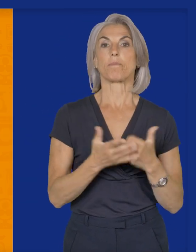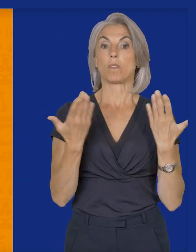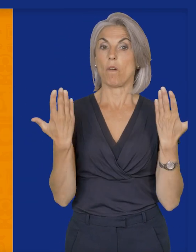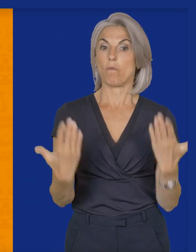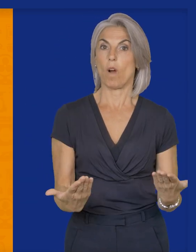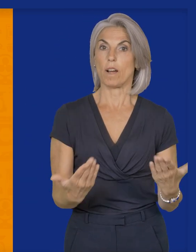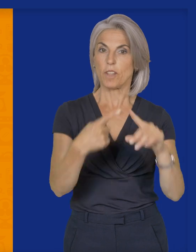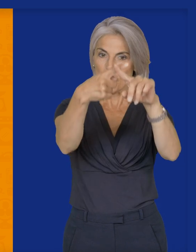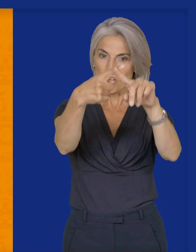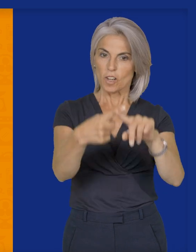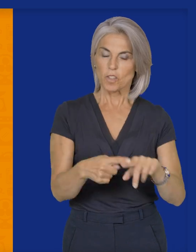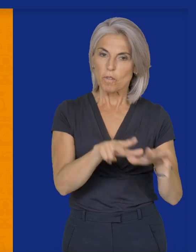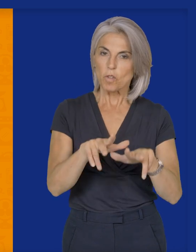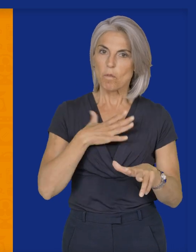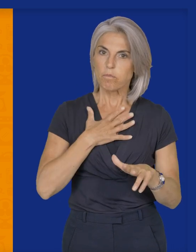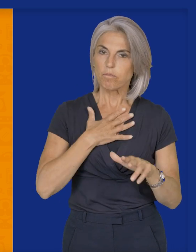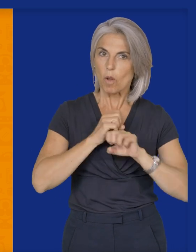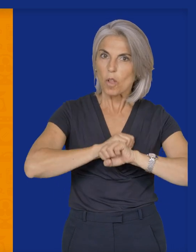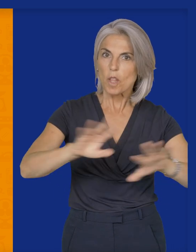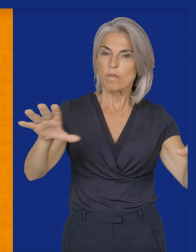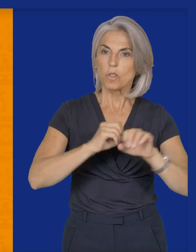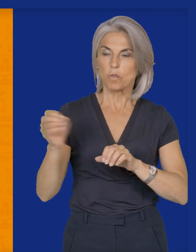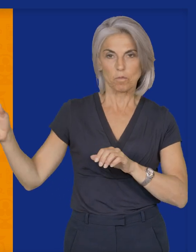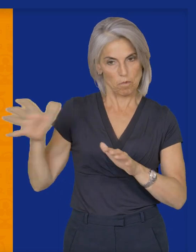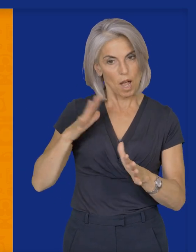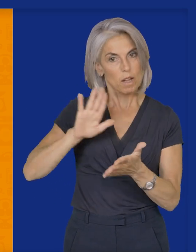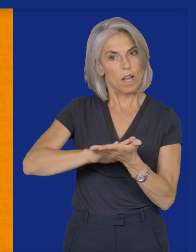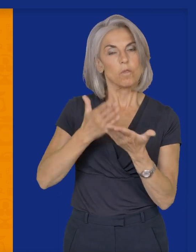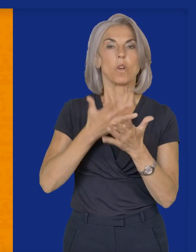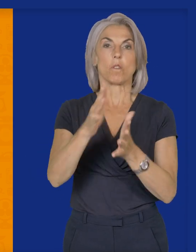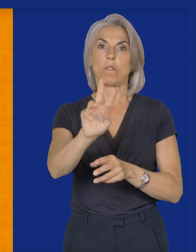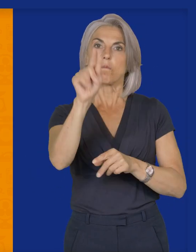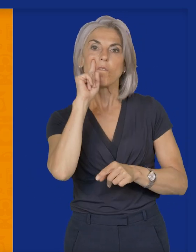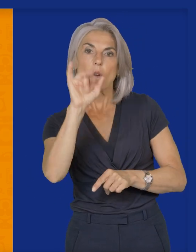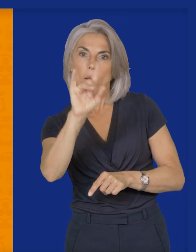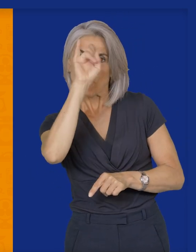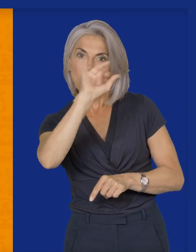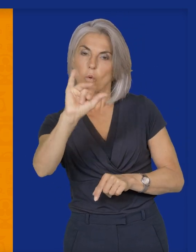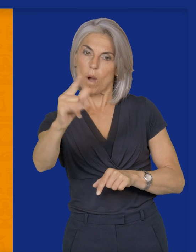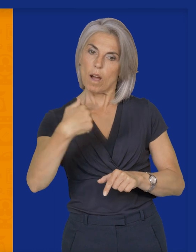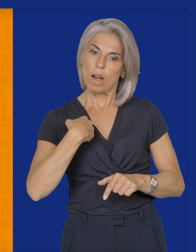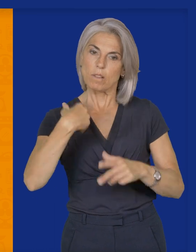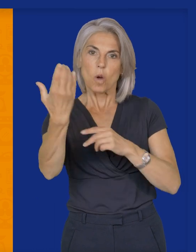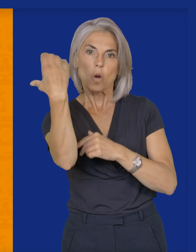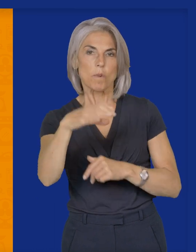Voici donc une playlist de nos vidéos interprétées en langue des signes. Laissez-moi votre sentiment dans les commentaires. Ciao !